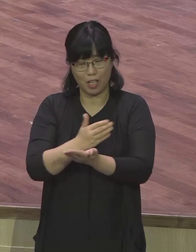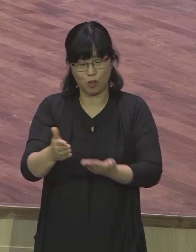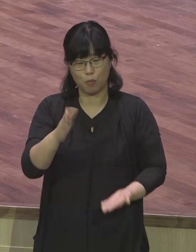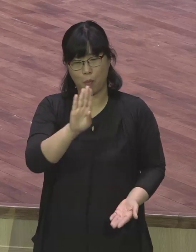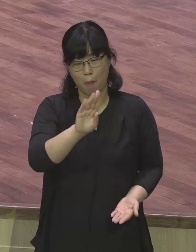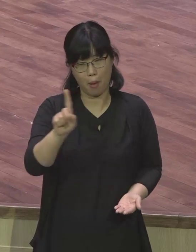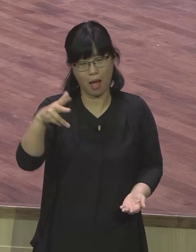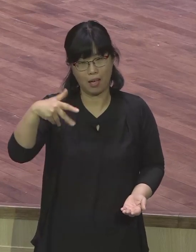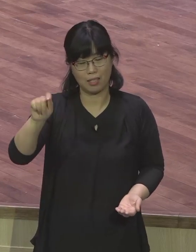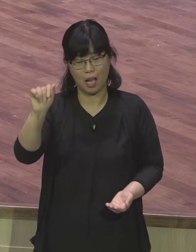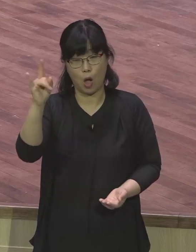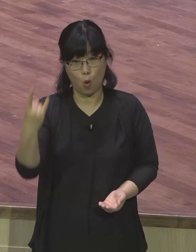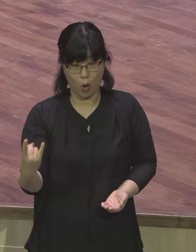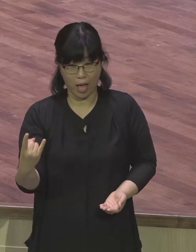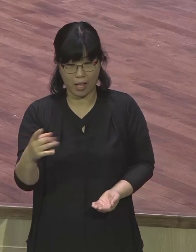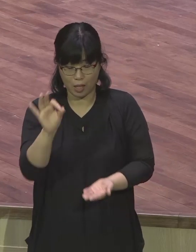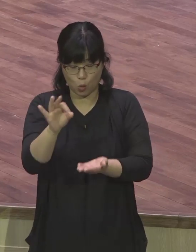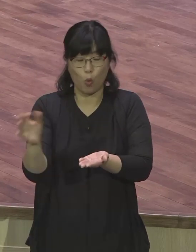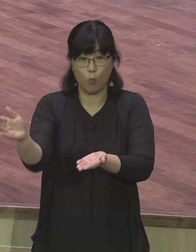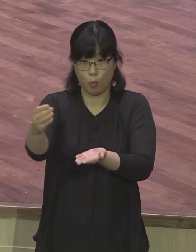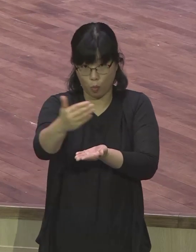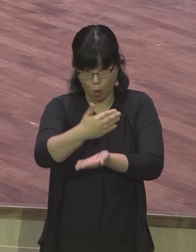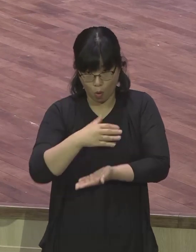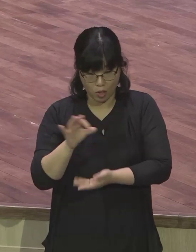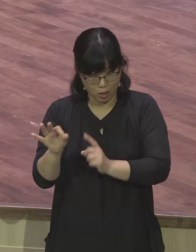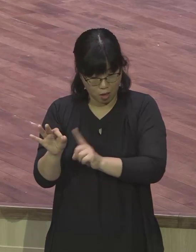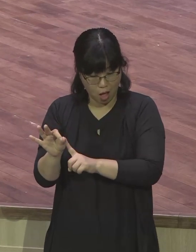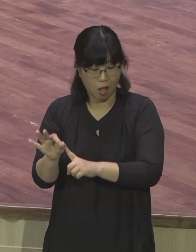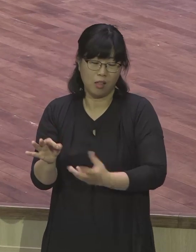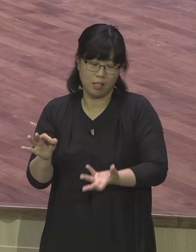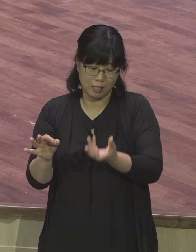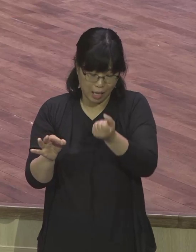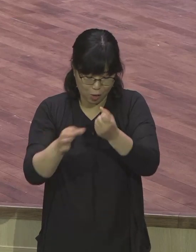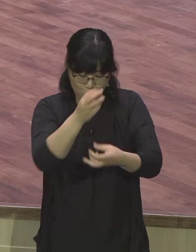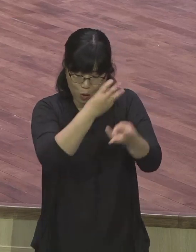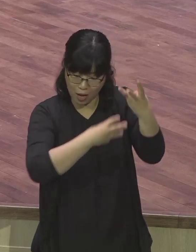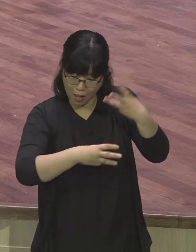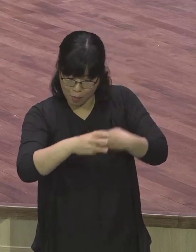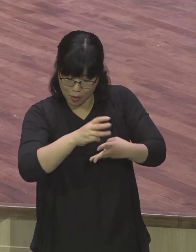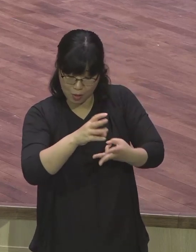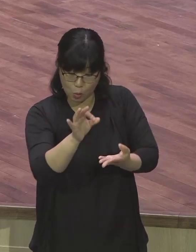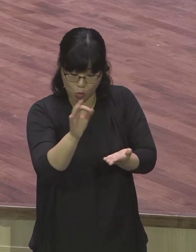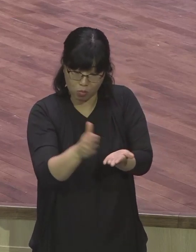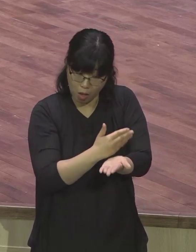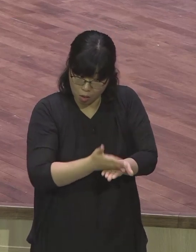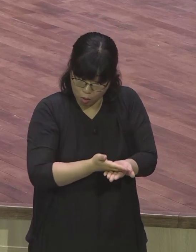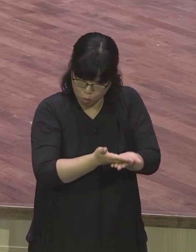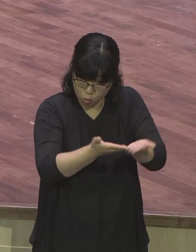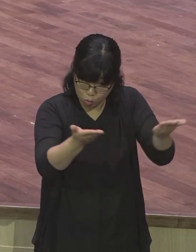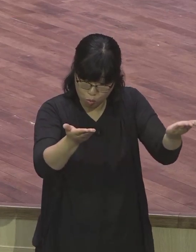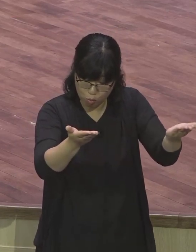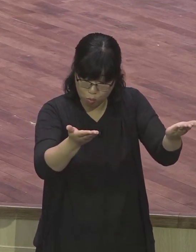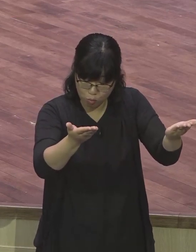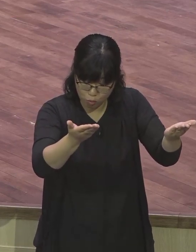매년마다 열리는 우리 세계 랩런트대회와 우리 랩런트를 놓고서 함께 기도해줘야 하는 것입니다